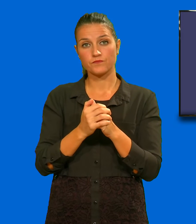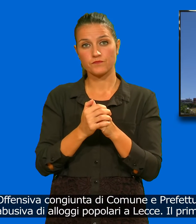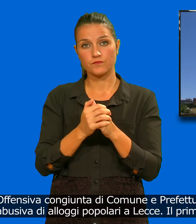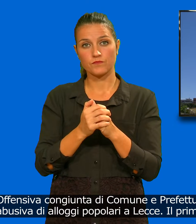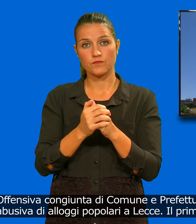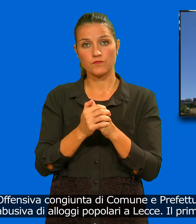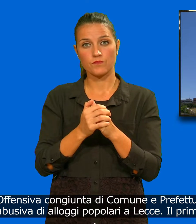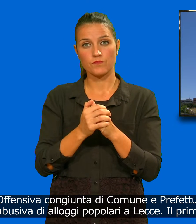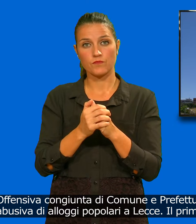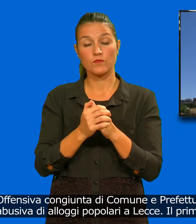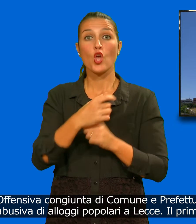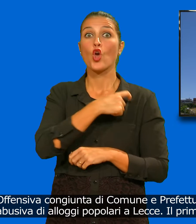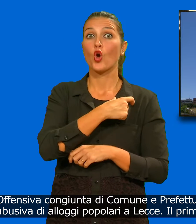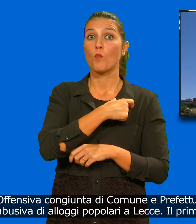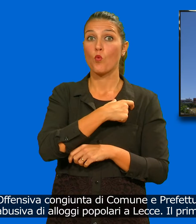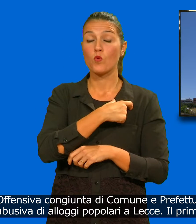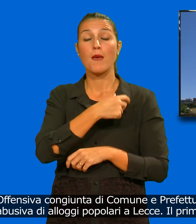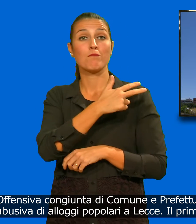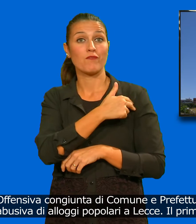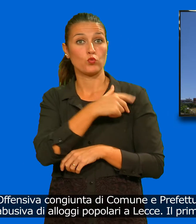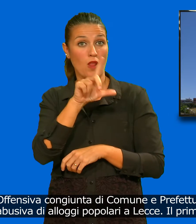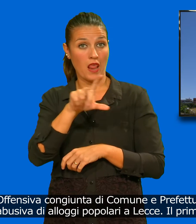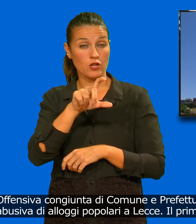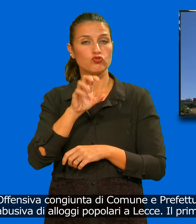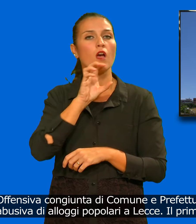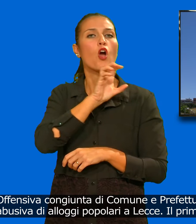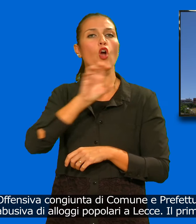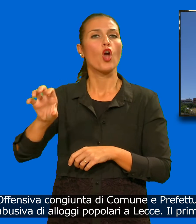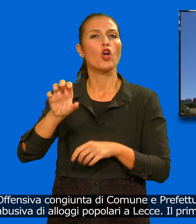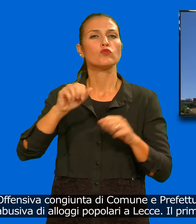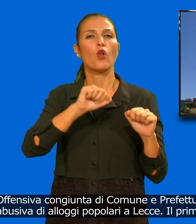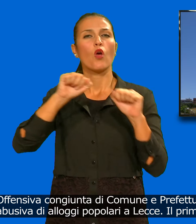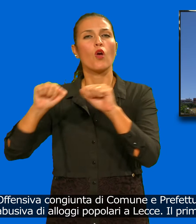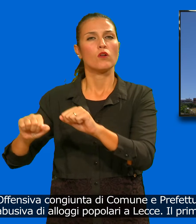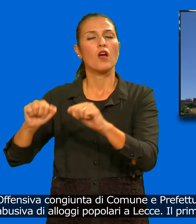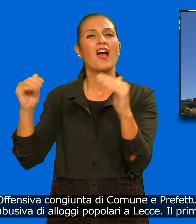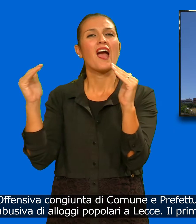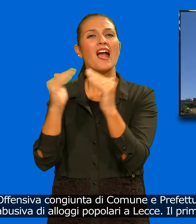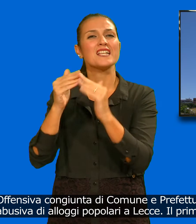Offensiva congiunta di comune e prefettura contro l'occupazione abusiva di alloggi popolari a Lecce.